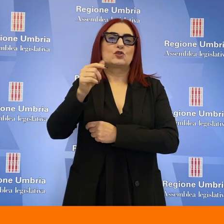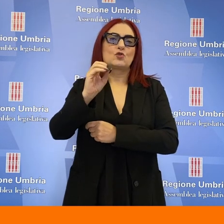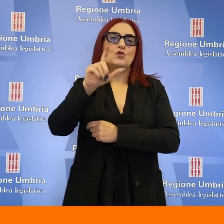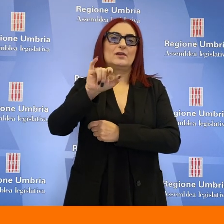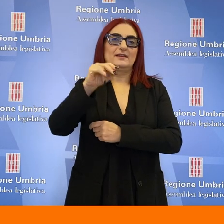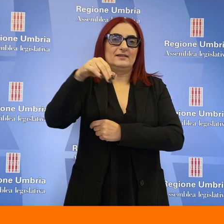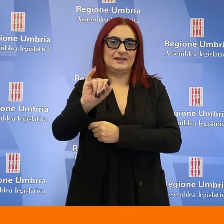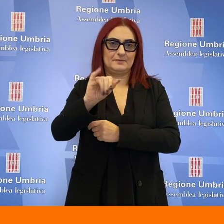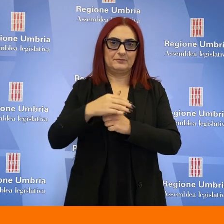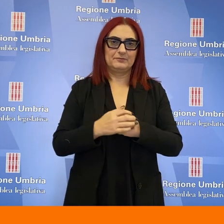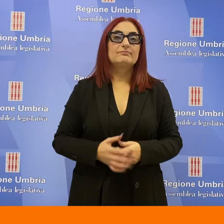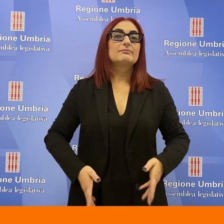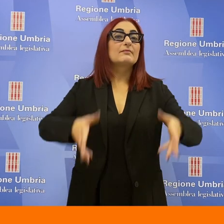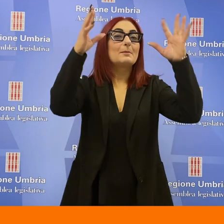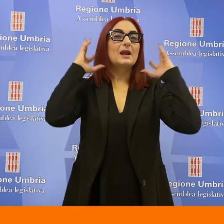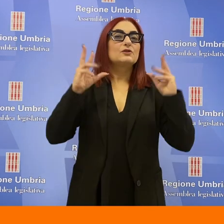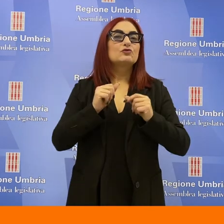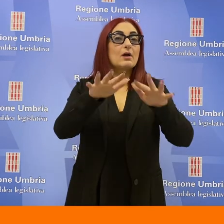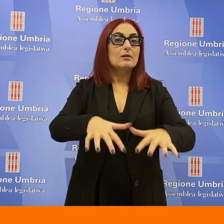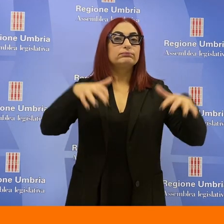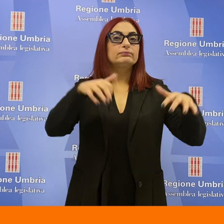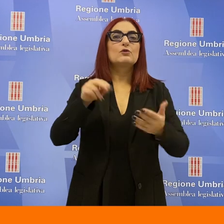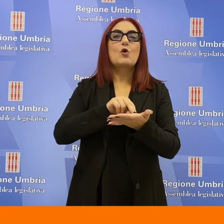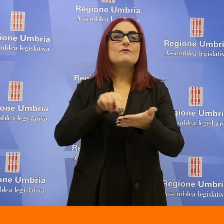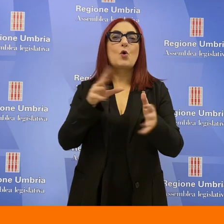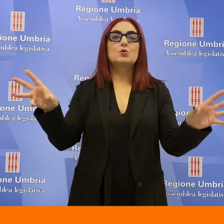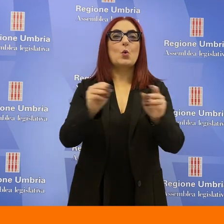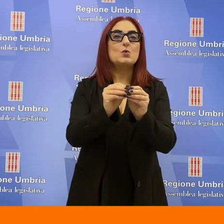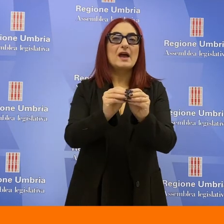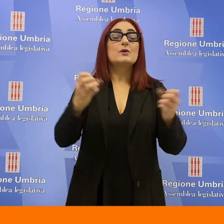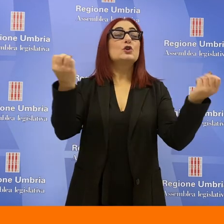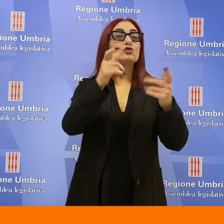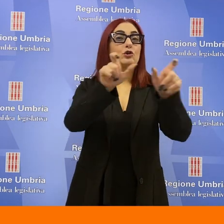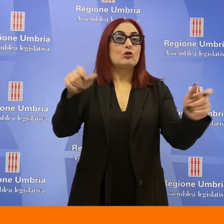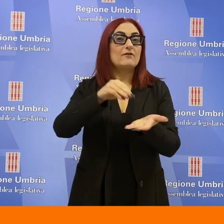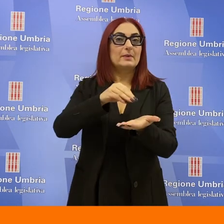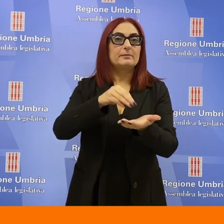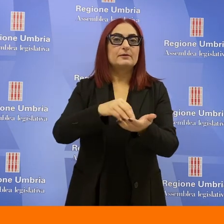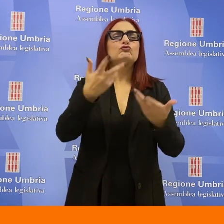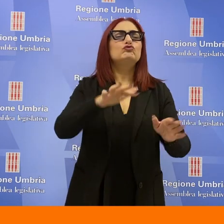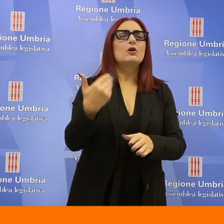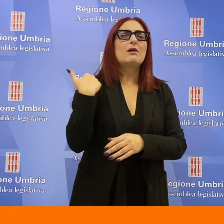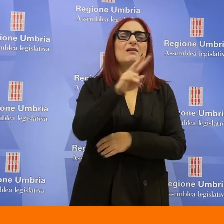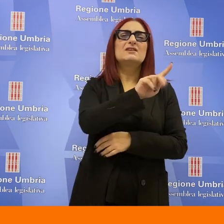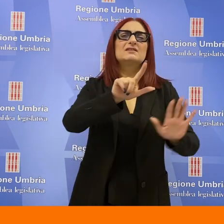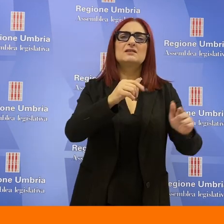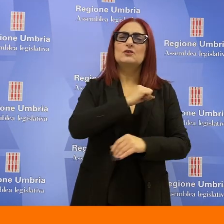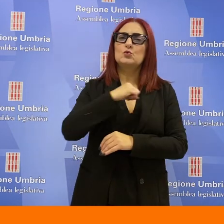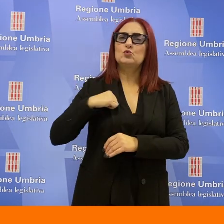L'Aula di Palazzo Cesaroni con voto unanime di 19 presenti dopo averlo fatto in prima lettura lo scorso 27 giugno ha